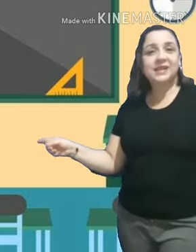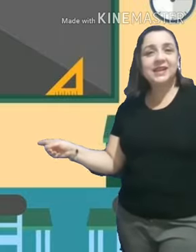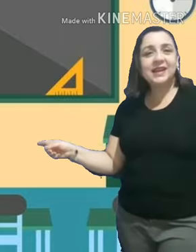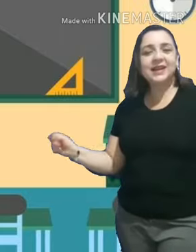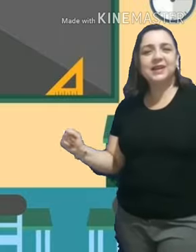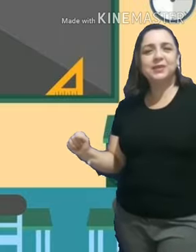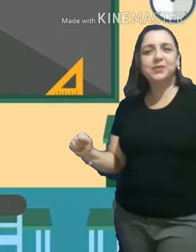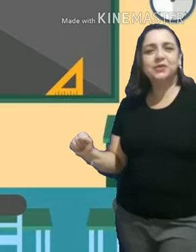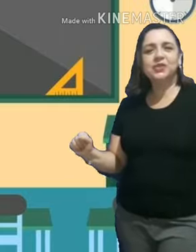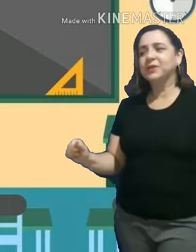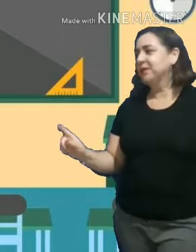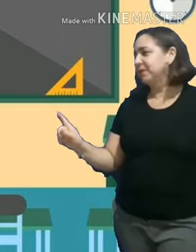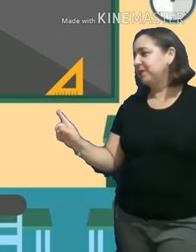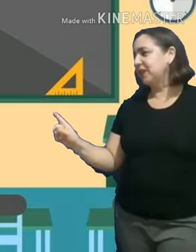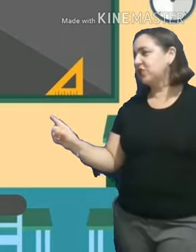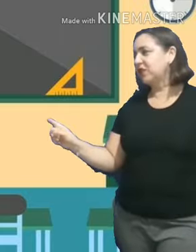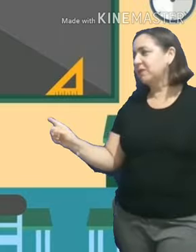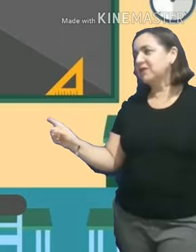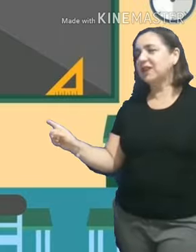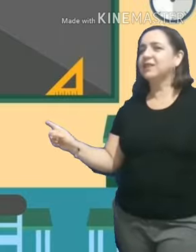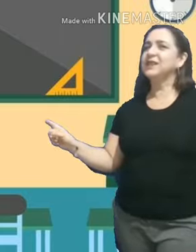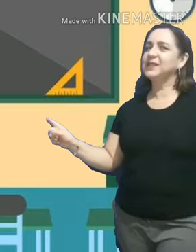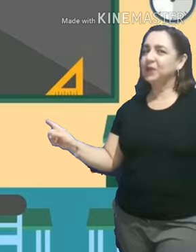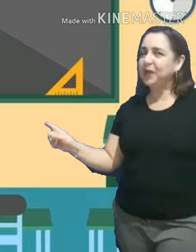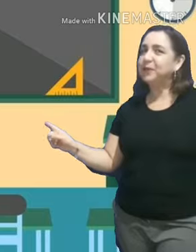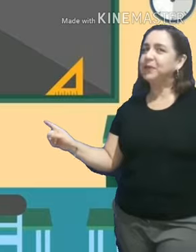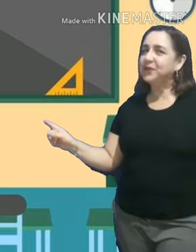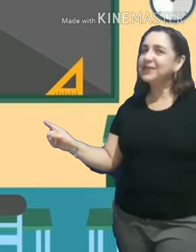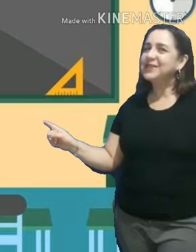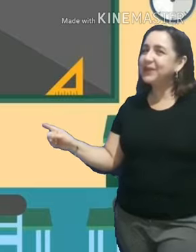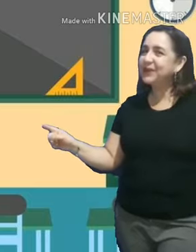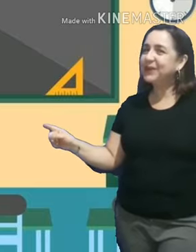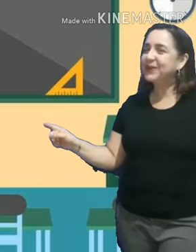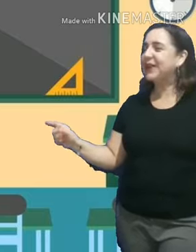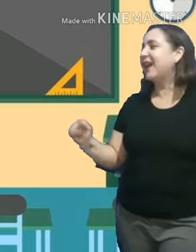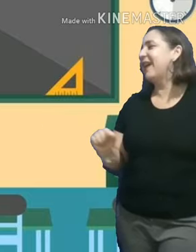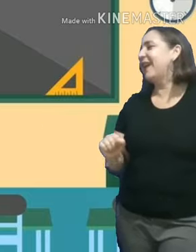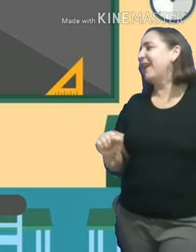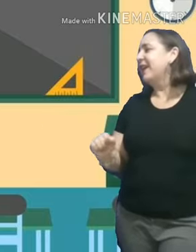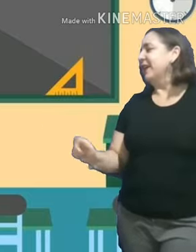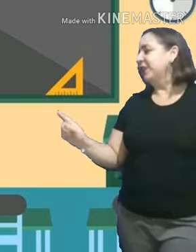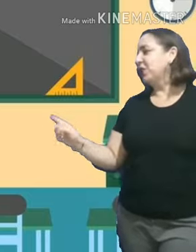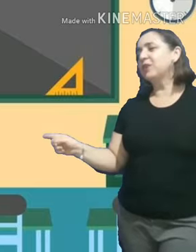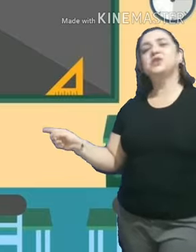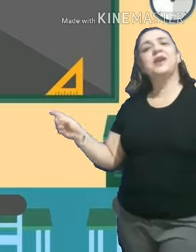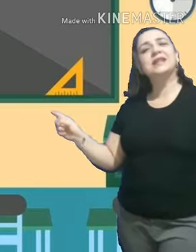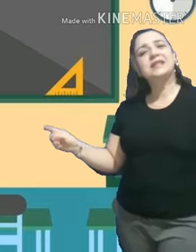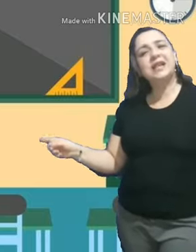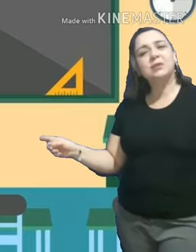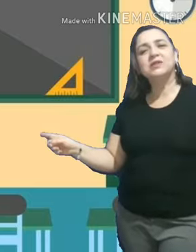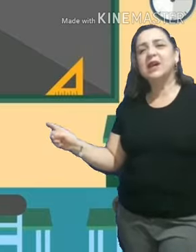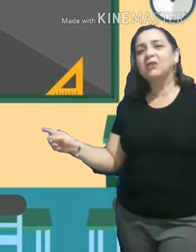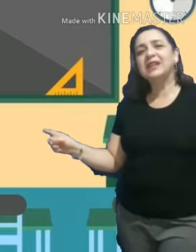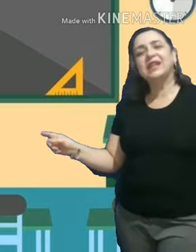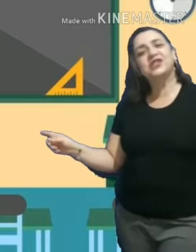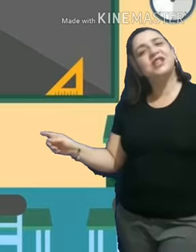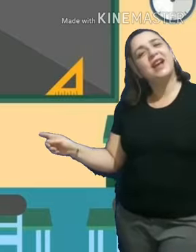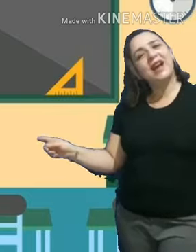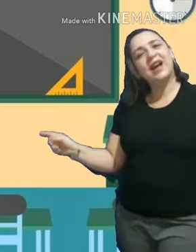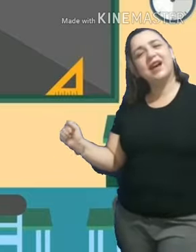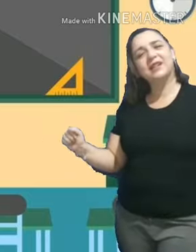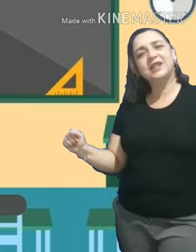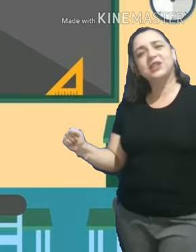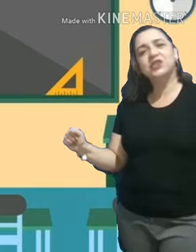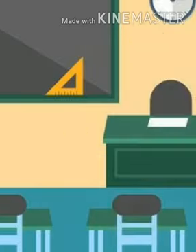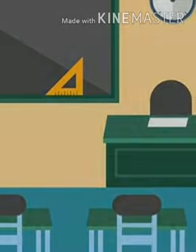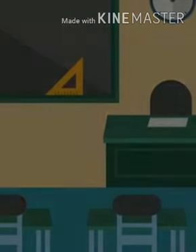desenhamos, prestamos atenção na professora, nós fazemos aulinha de